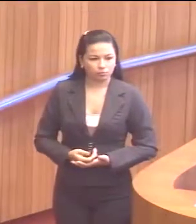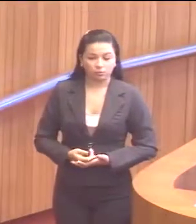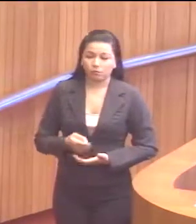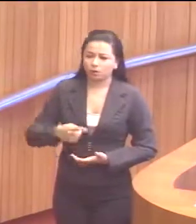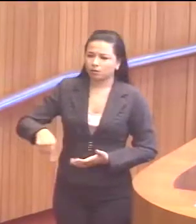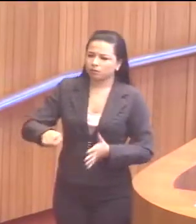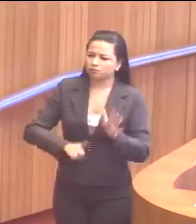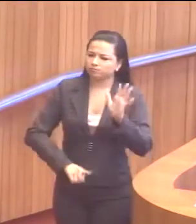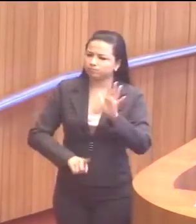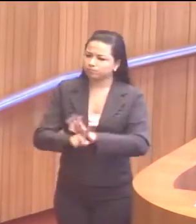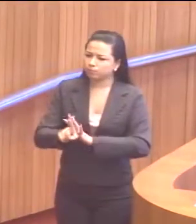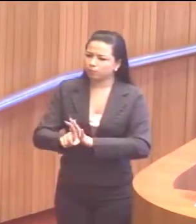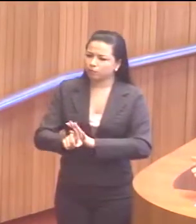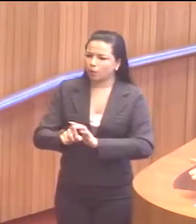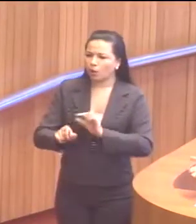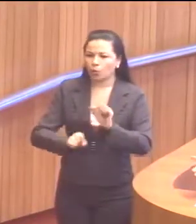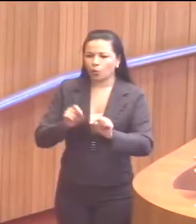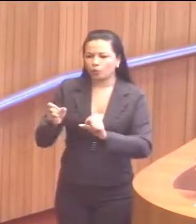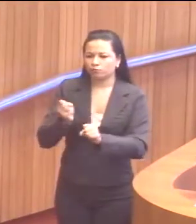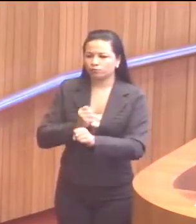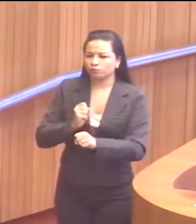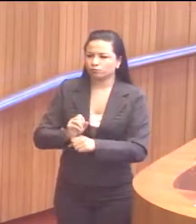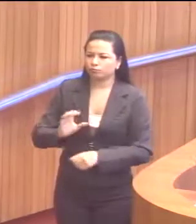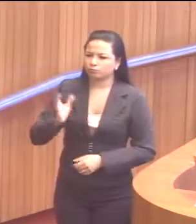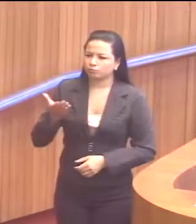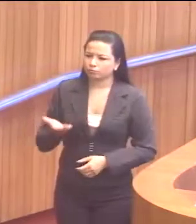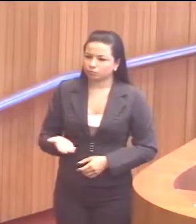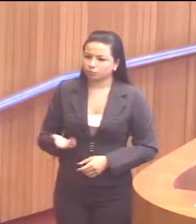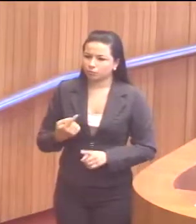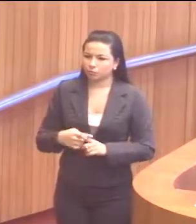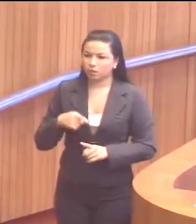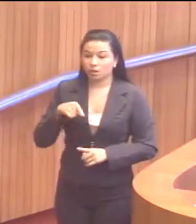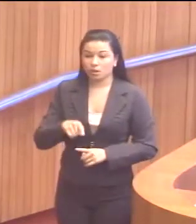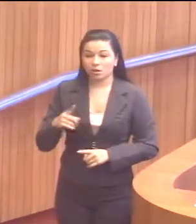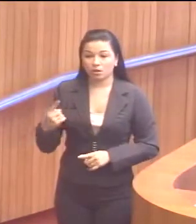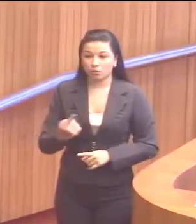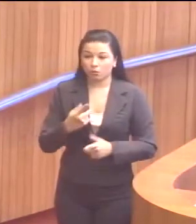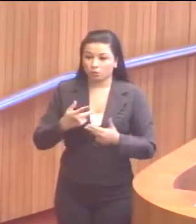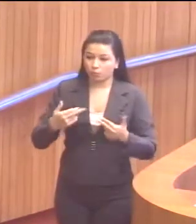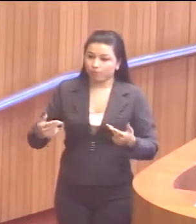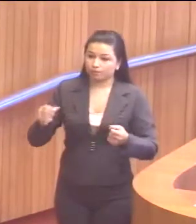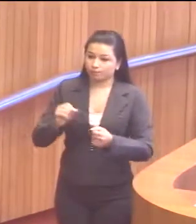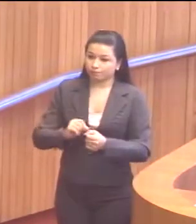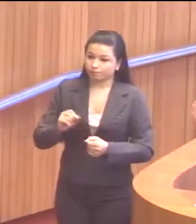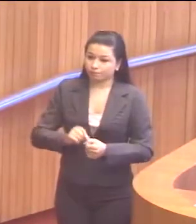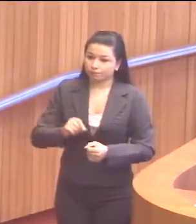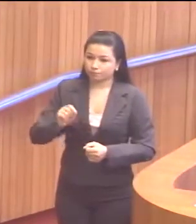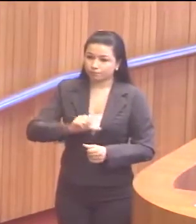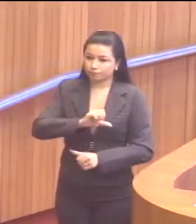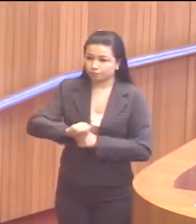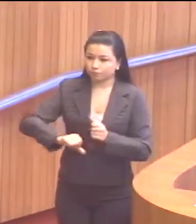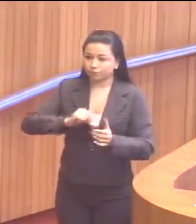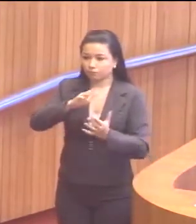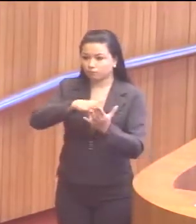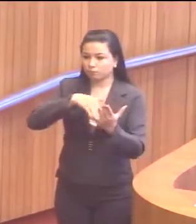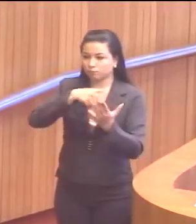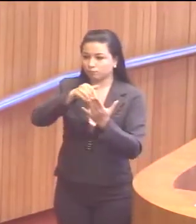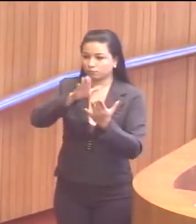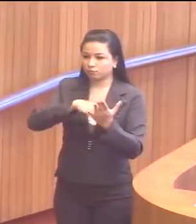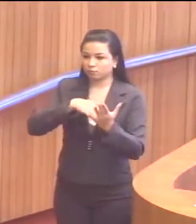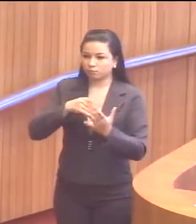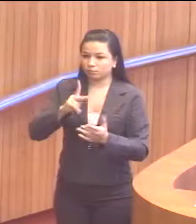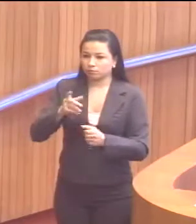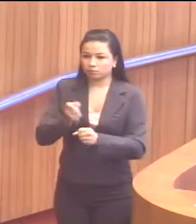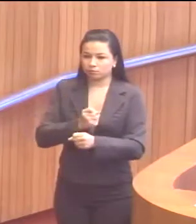E eles questionaram. mas que reforma foi essa? Porque lá, única coisa que fizeram foi trocar a pintura do